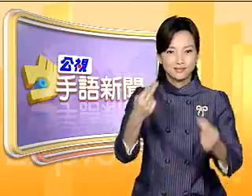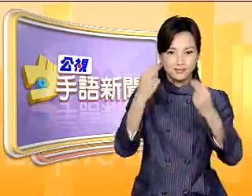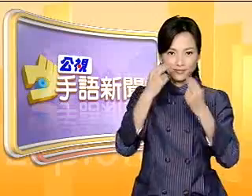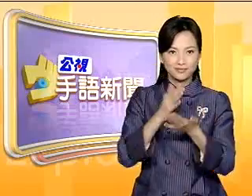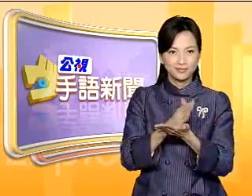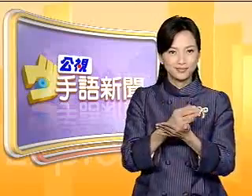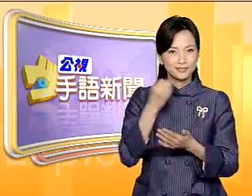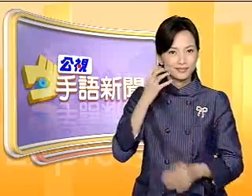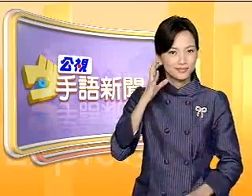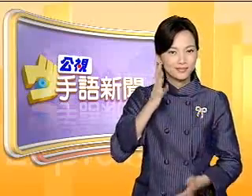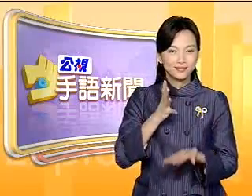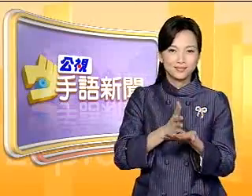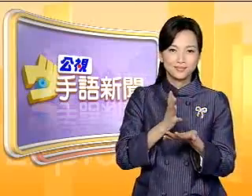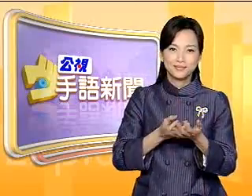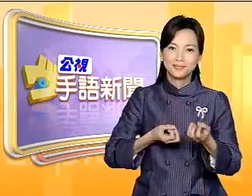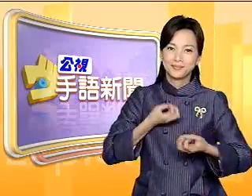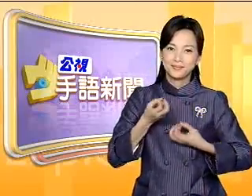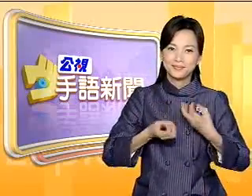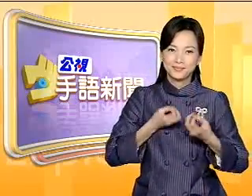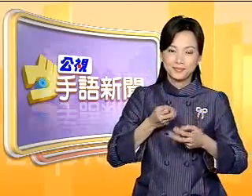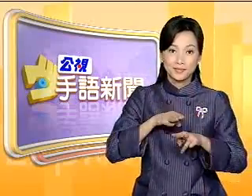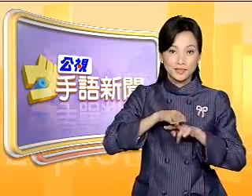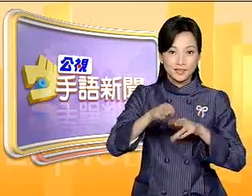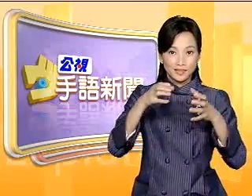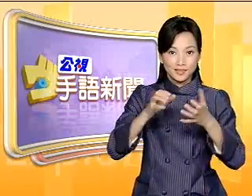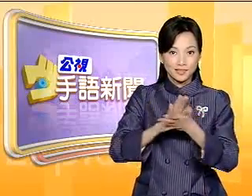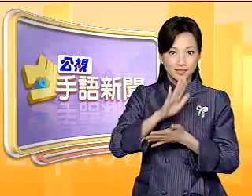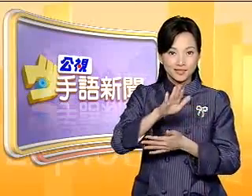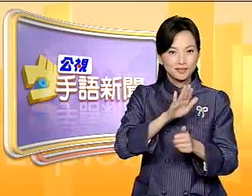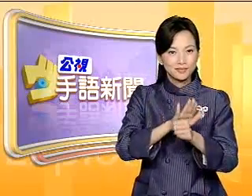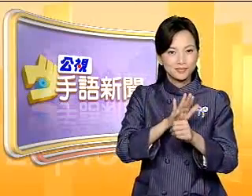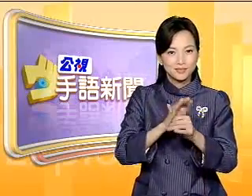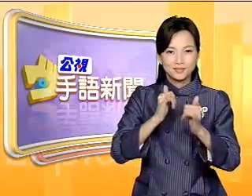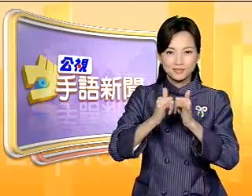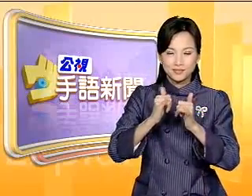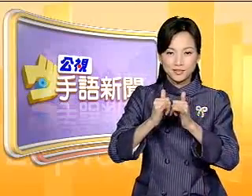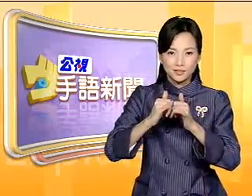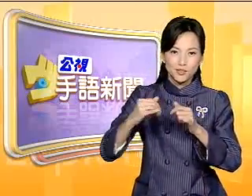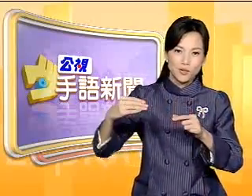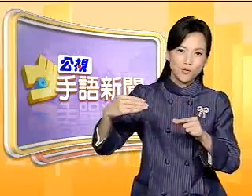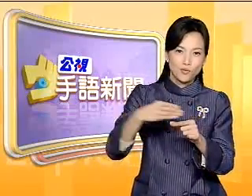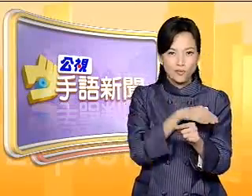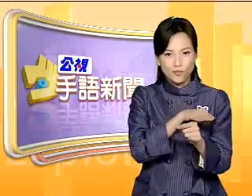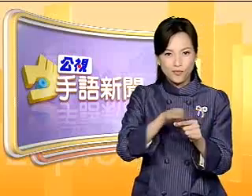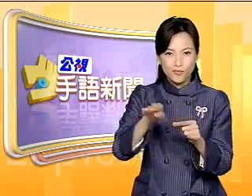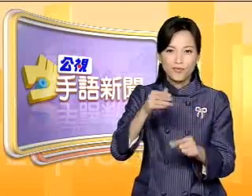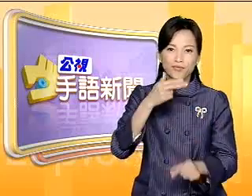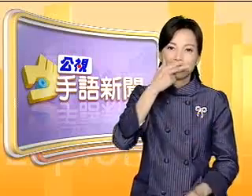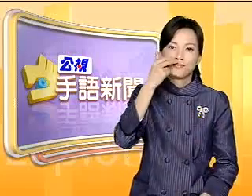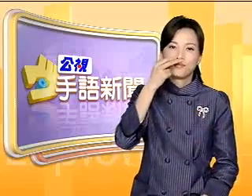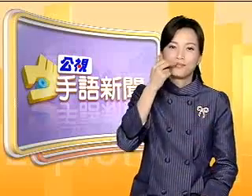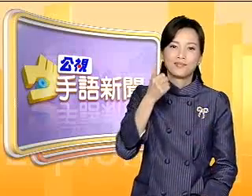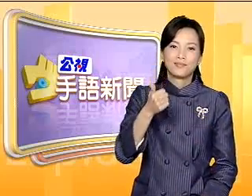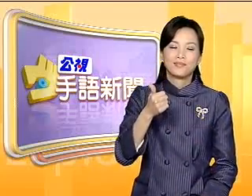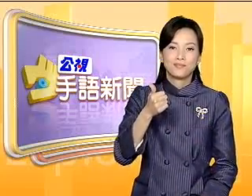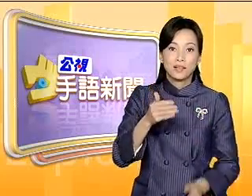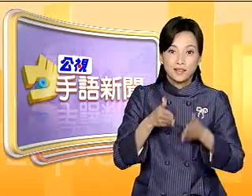接着今天的小树爱新闻要跟您分享的是自从高铁开通民众南来北往更方便了